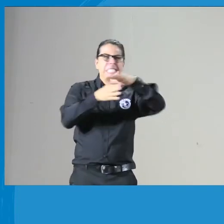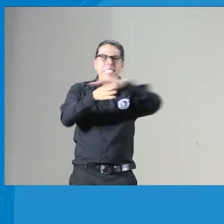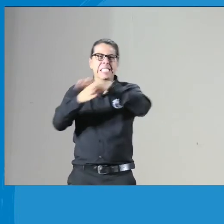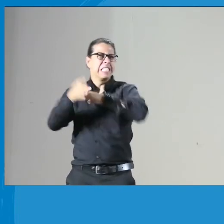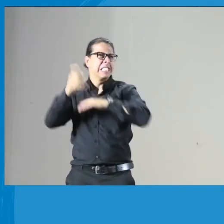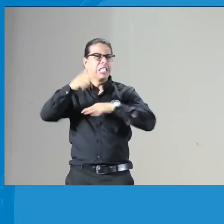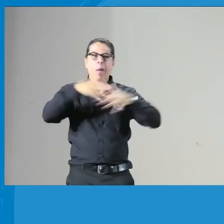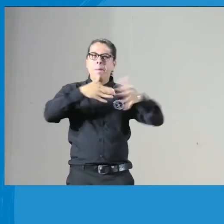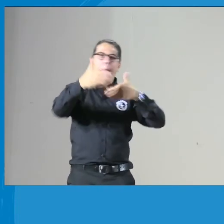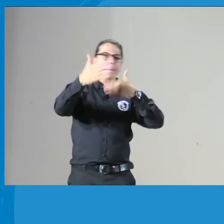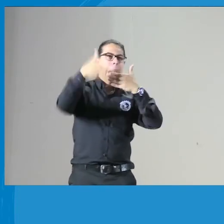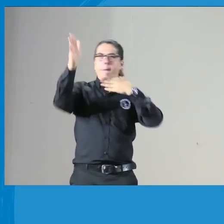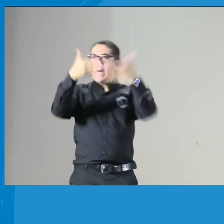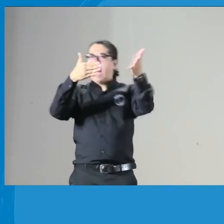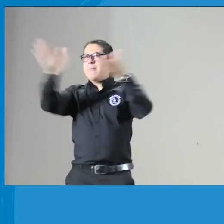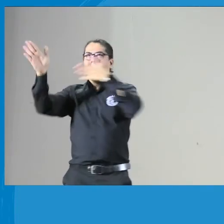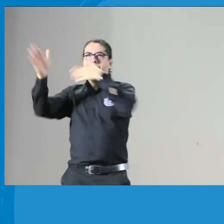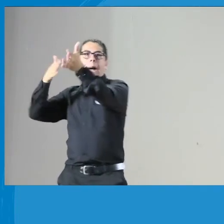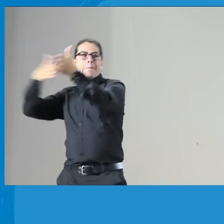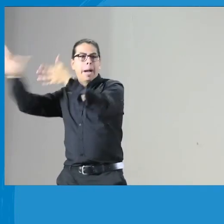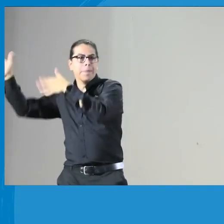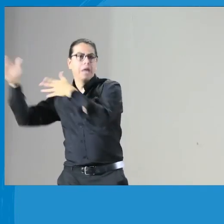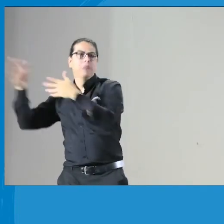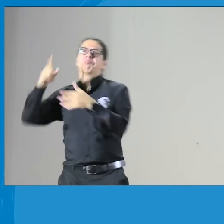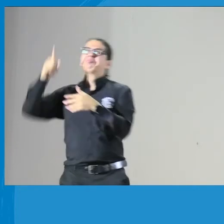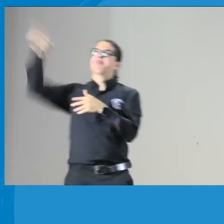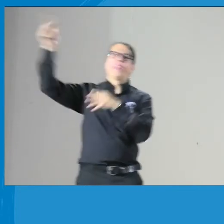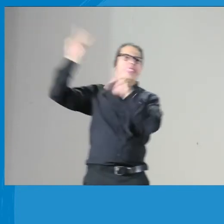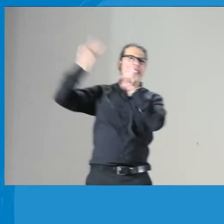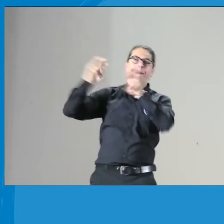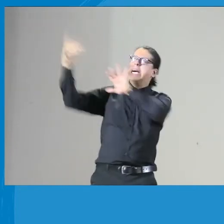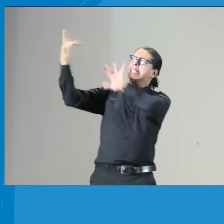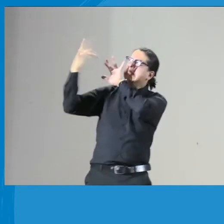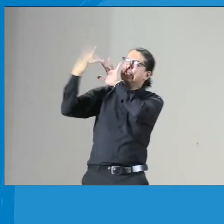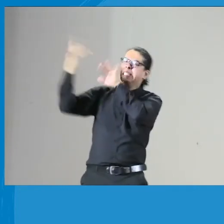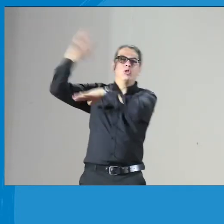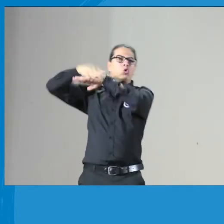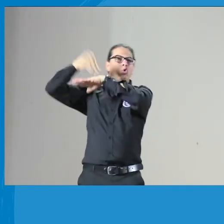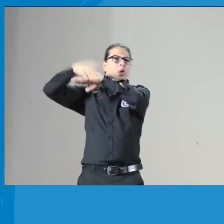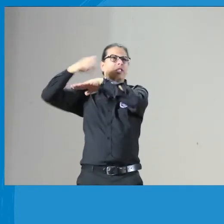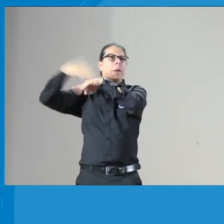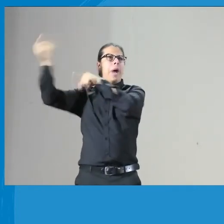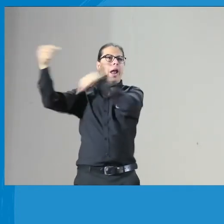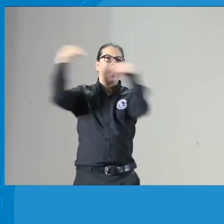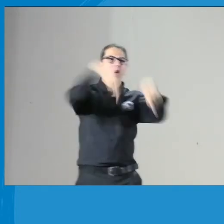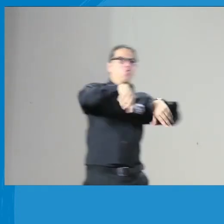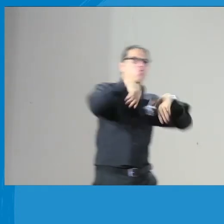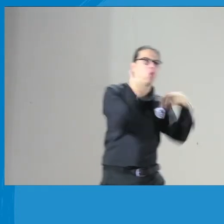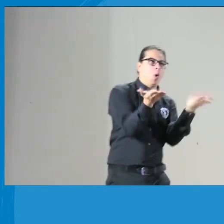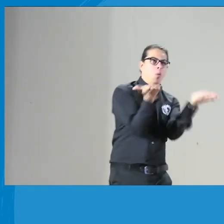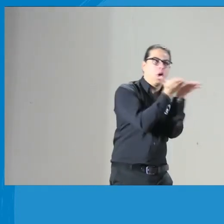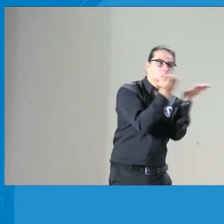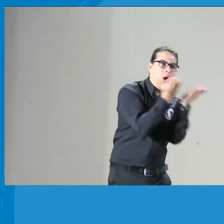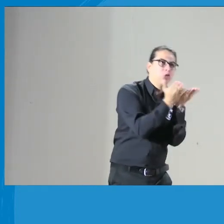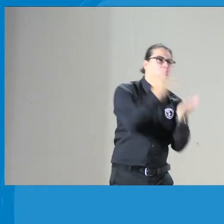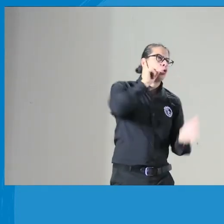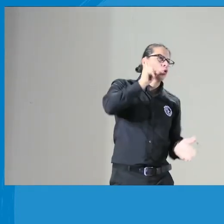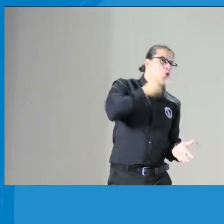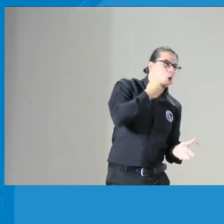final se empezaron a abrir esos espacios de accesibilidad en diferentes ámbitos se tuvo contacto con Suecia para que